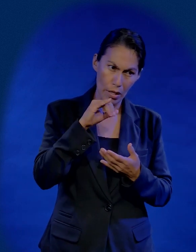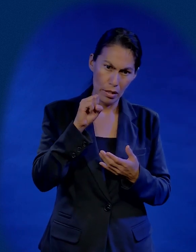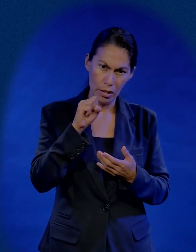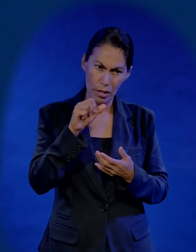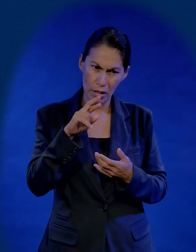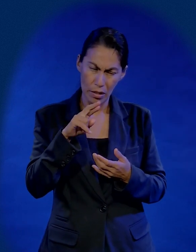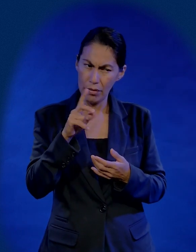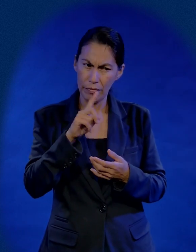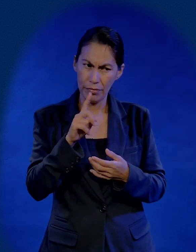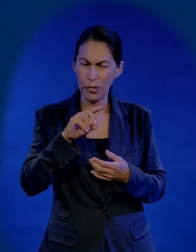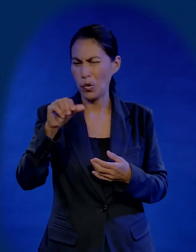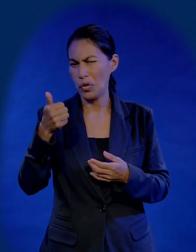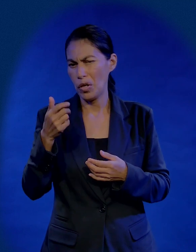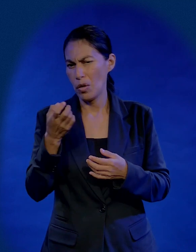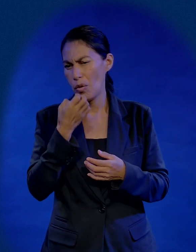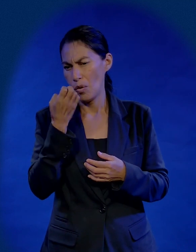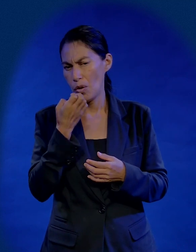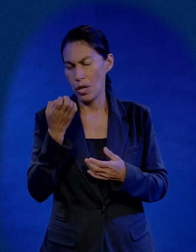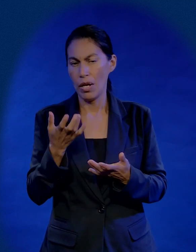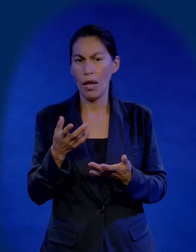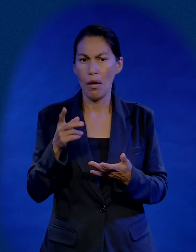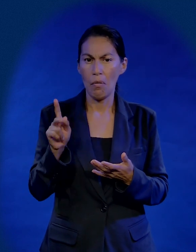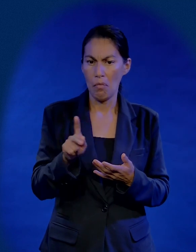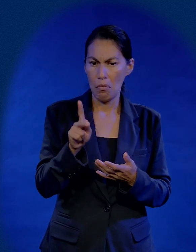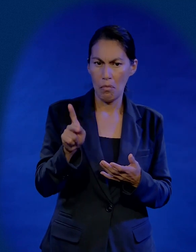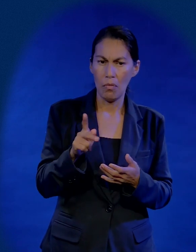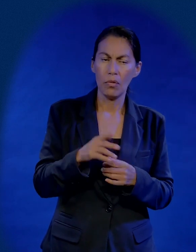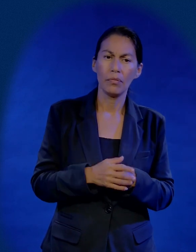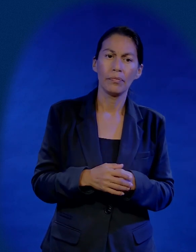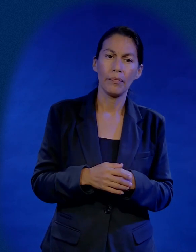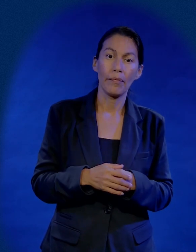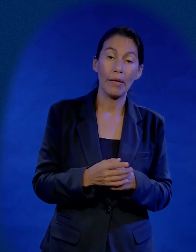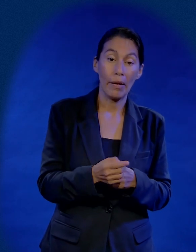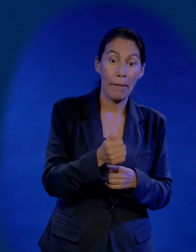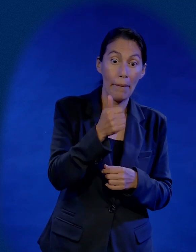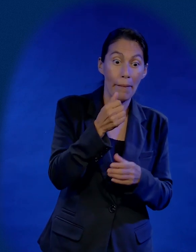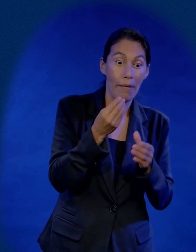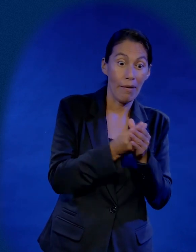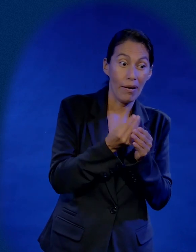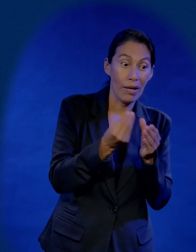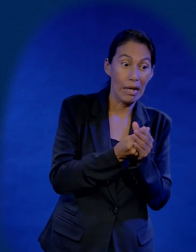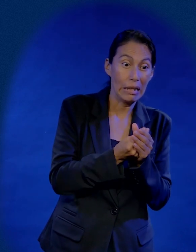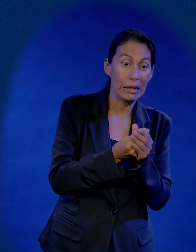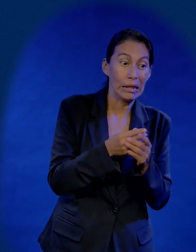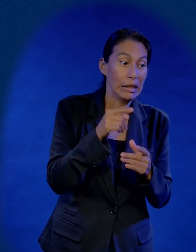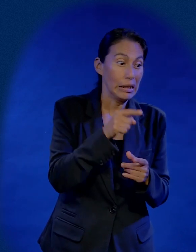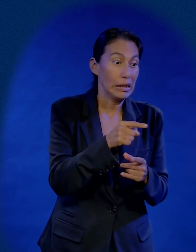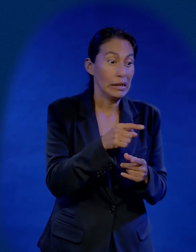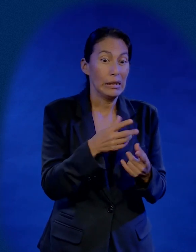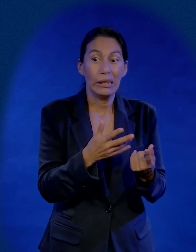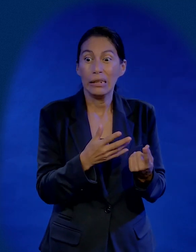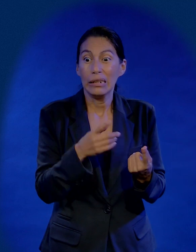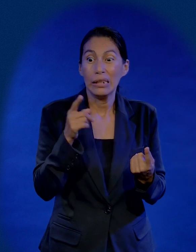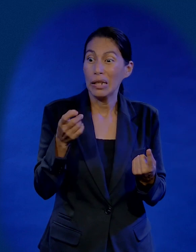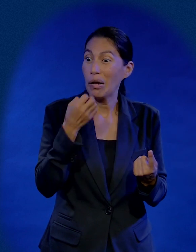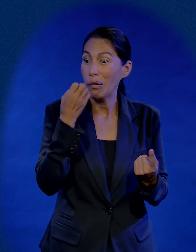secundaria no en el ISAR sino en una escuela pública y la clase mi primera clase chocaba con el culto de la mañana